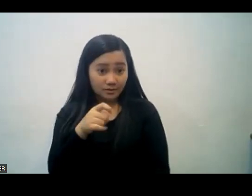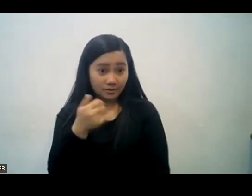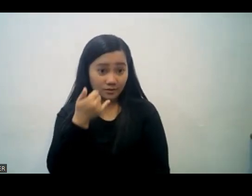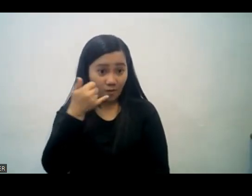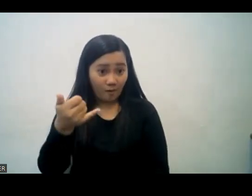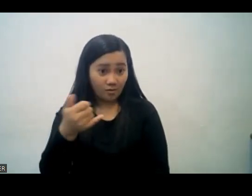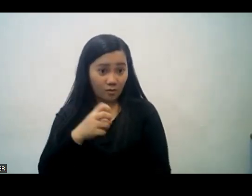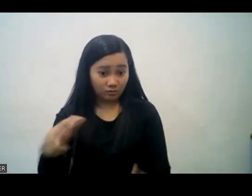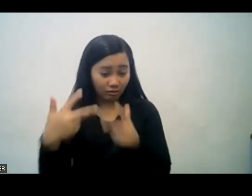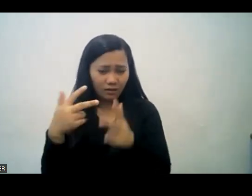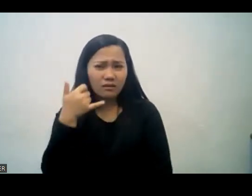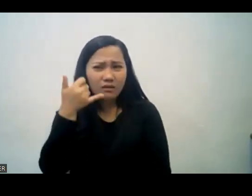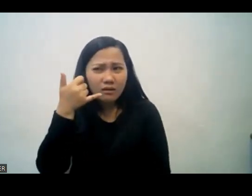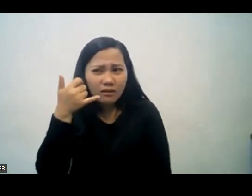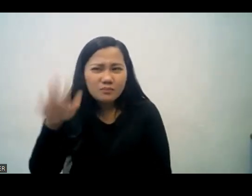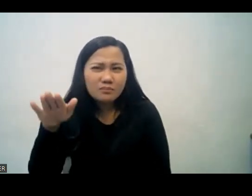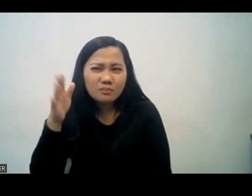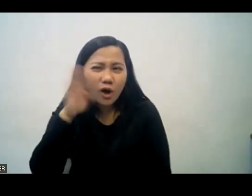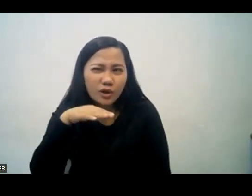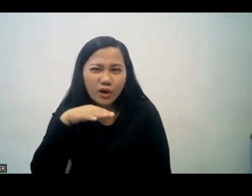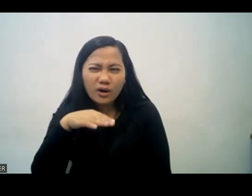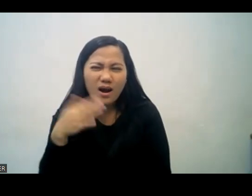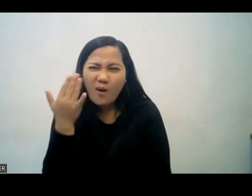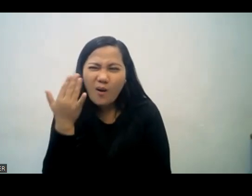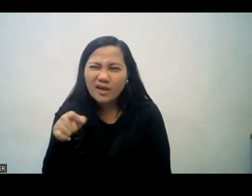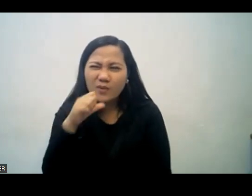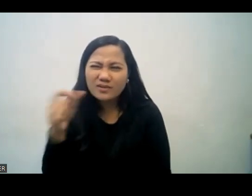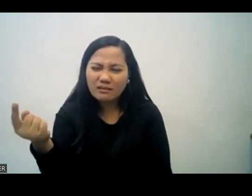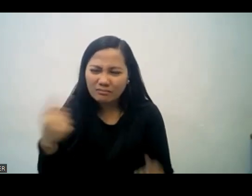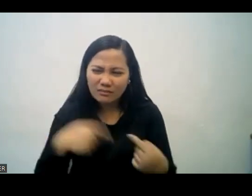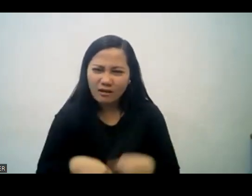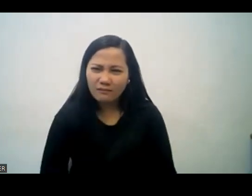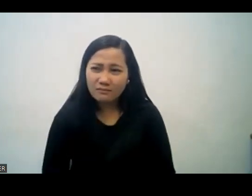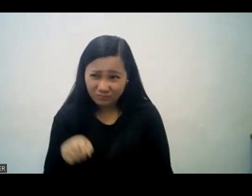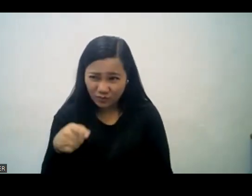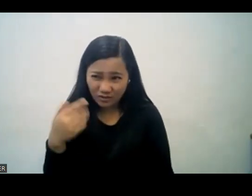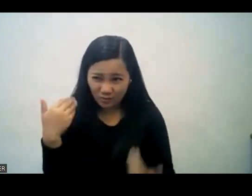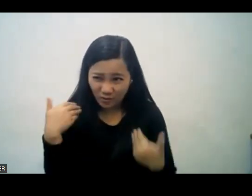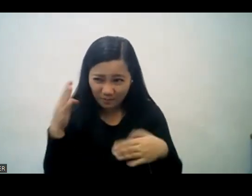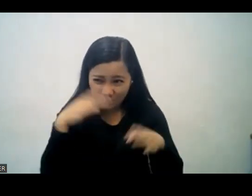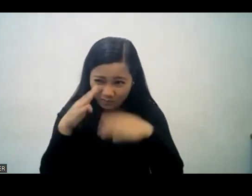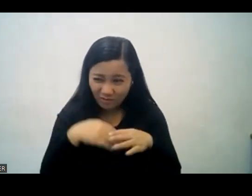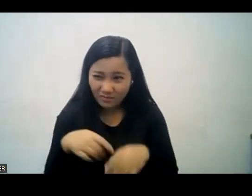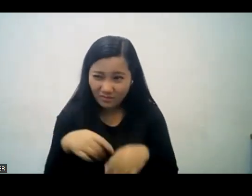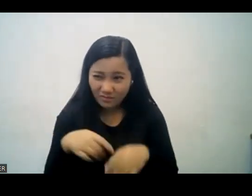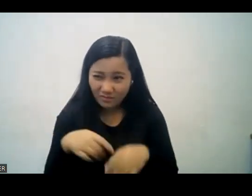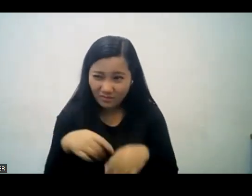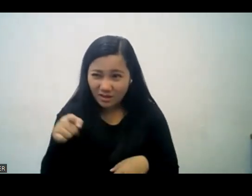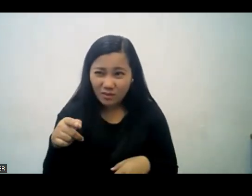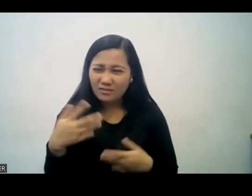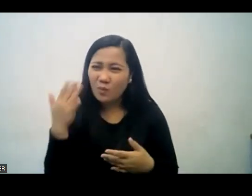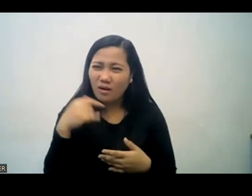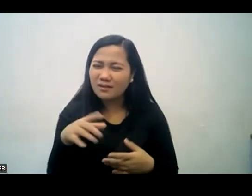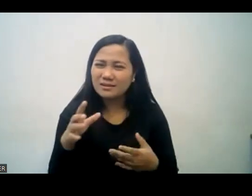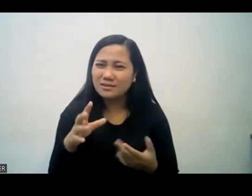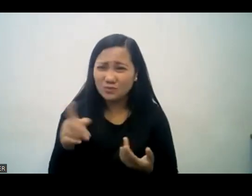something happened do you have a difficulty oh brother kapatid bakit hindi nakadalo ngayong araw mayroon